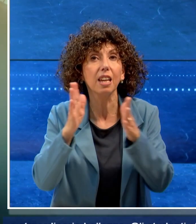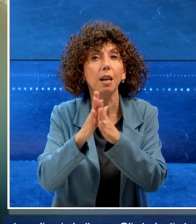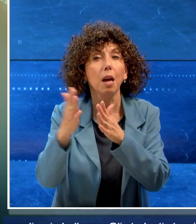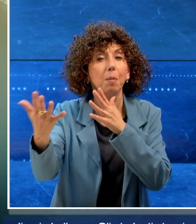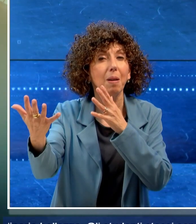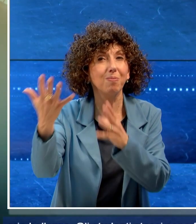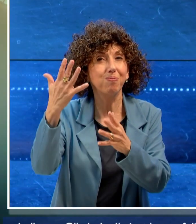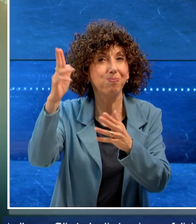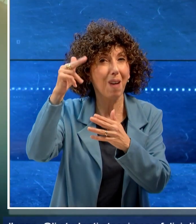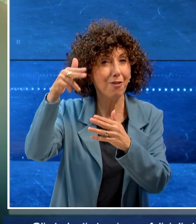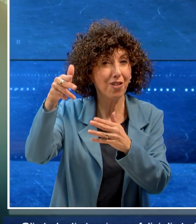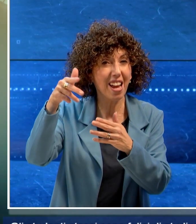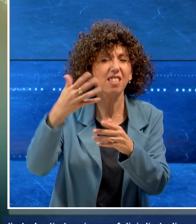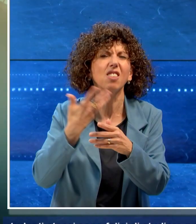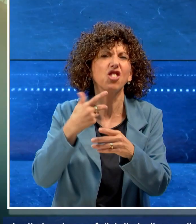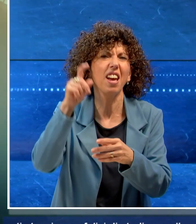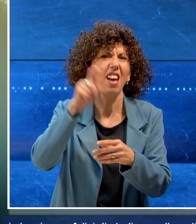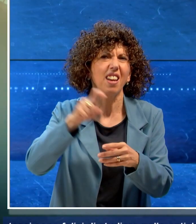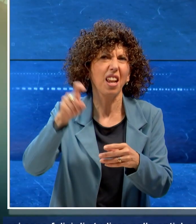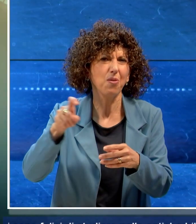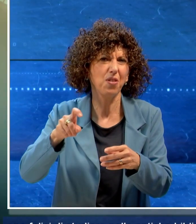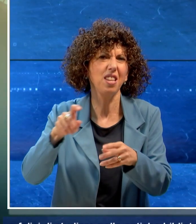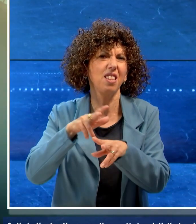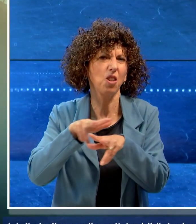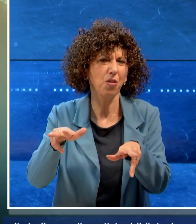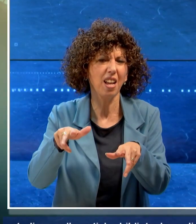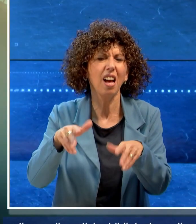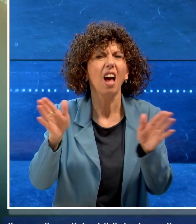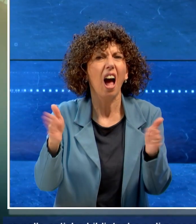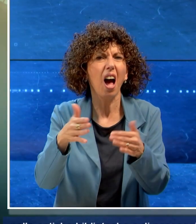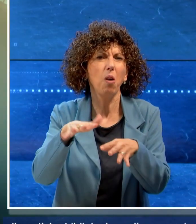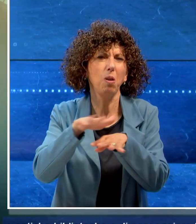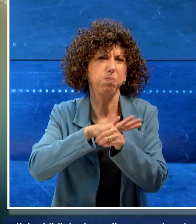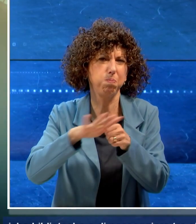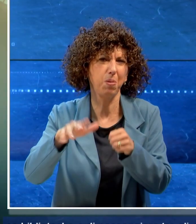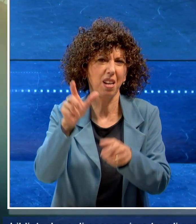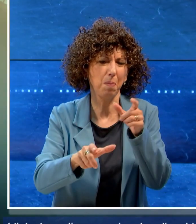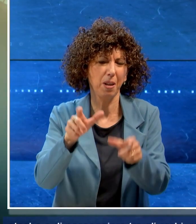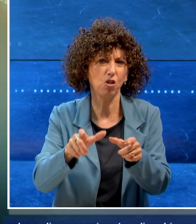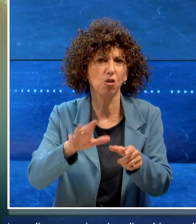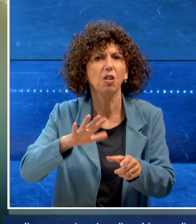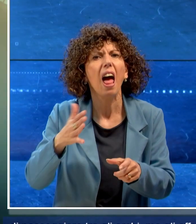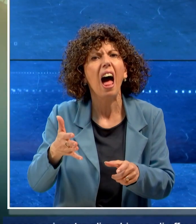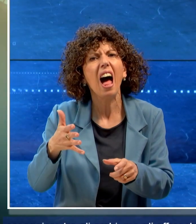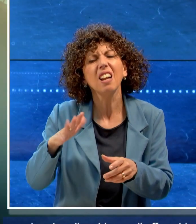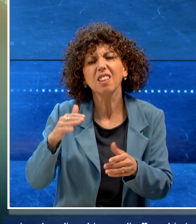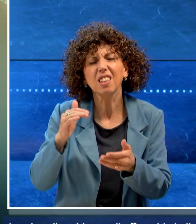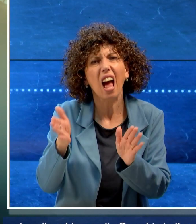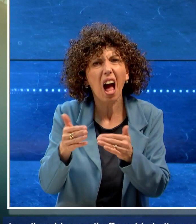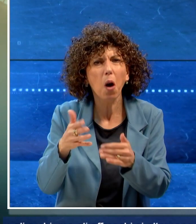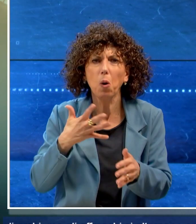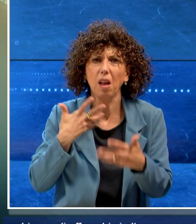purtroppo si alternano con graffiti e aule gremite di persone. Altri punti invece risultano addirittura